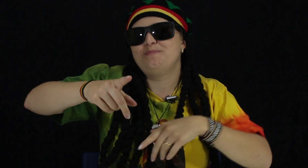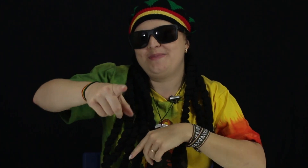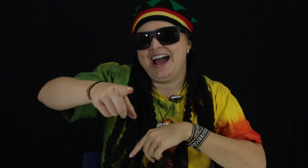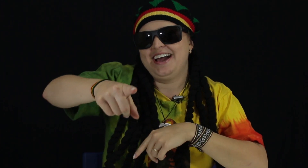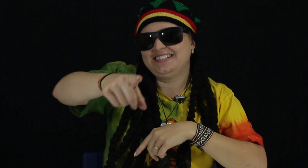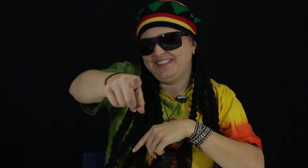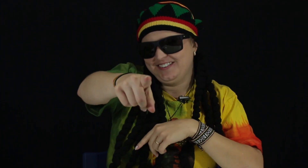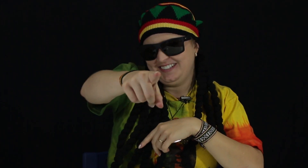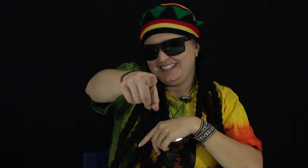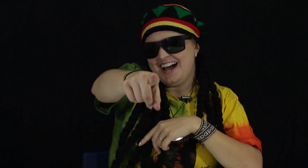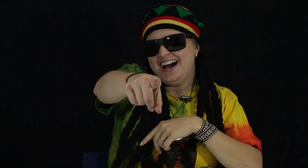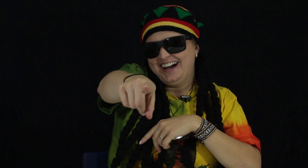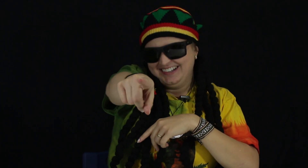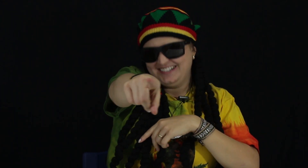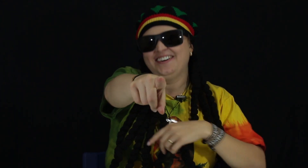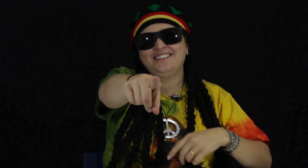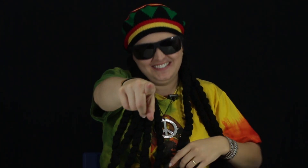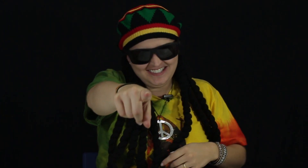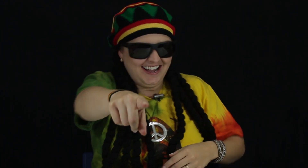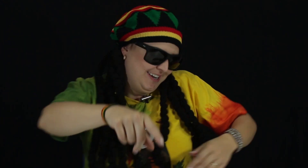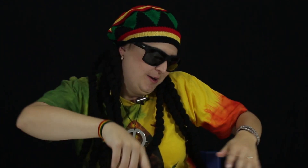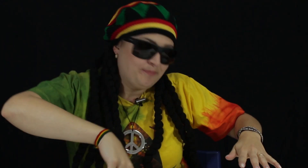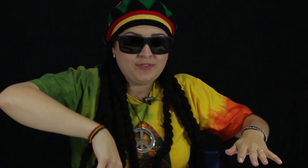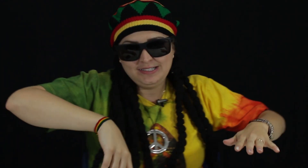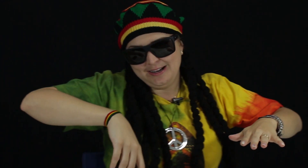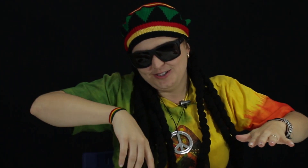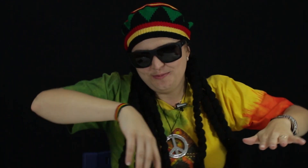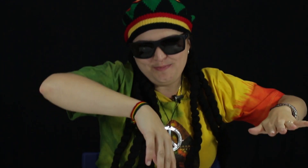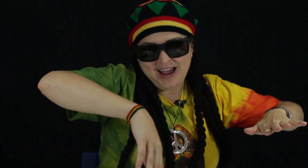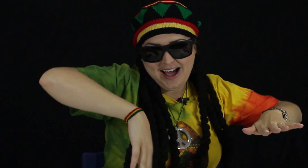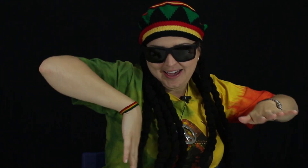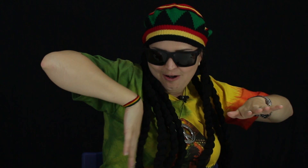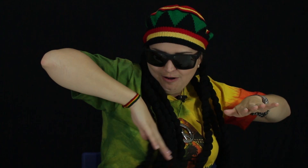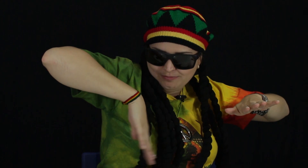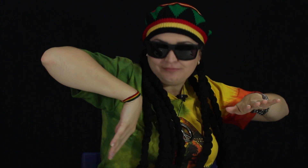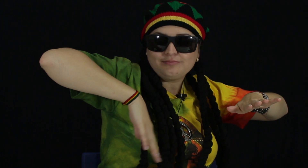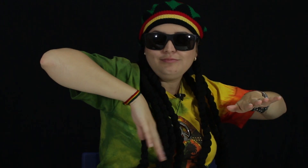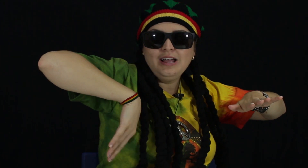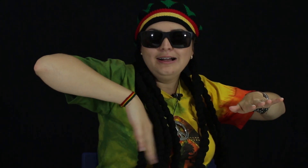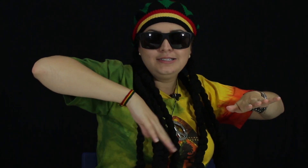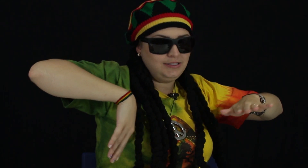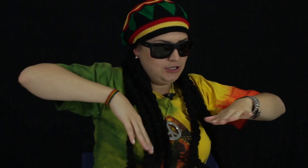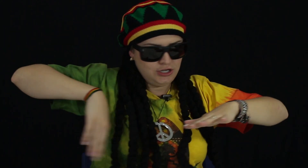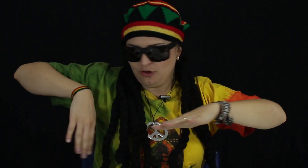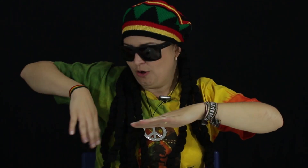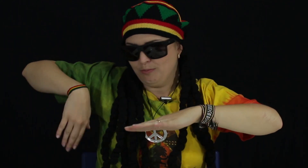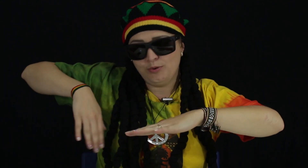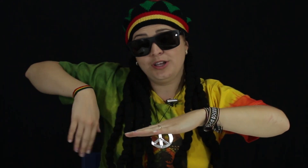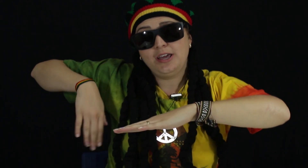praia, você vai gostar, você vai gostar, sinal de praia ó, assim ó, porque